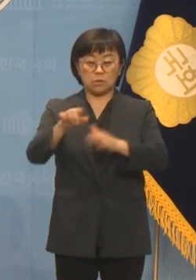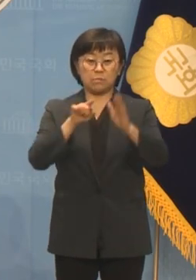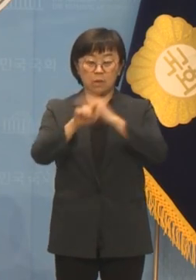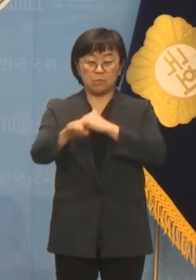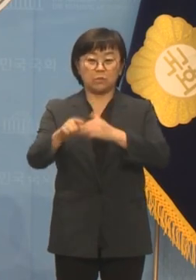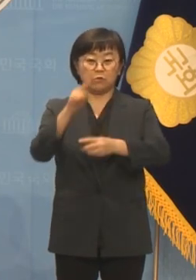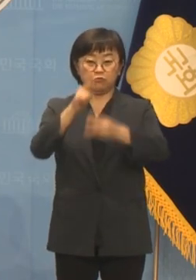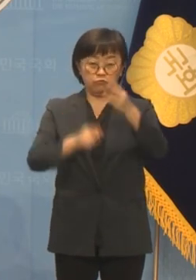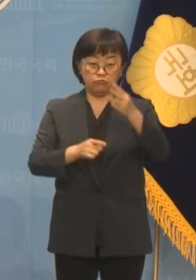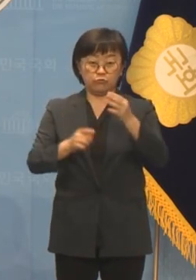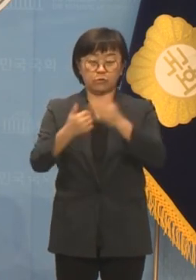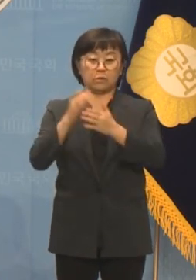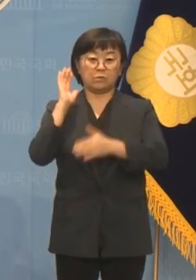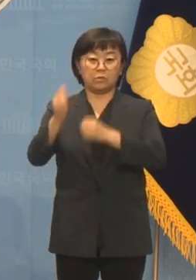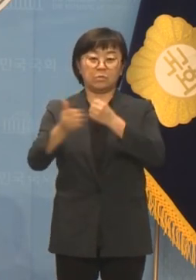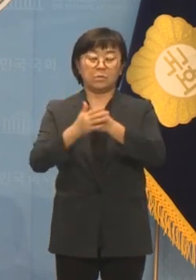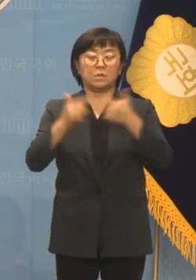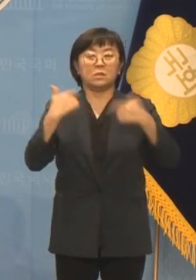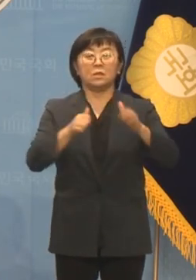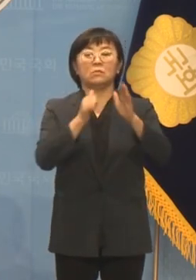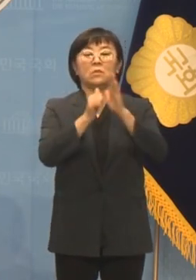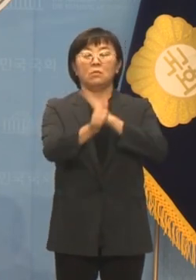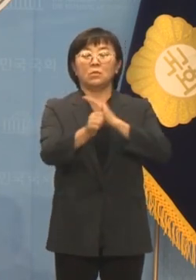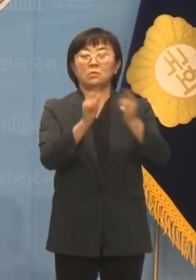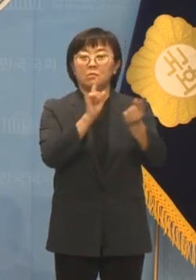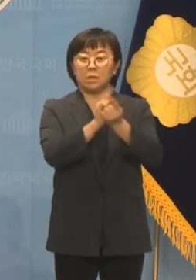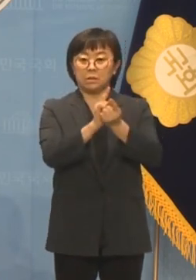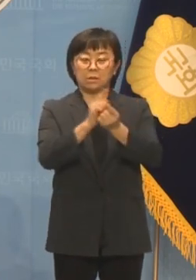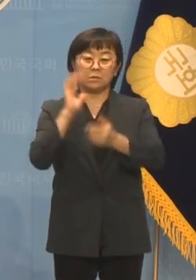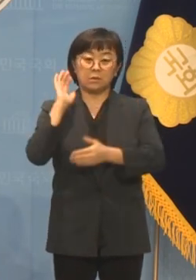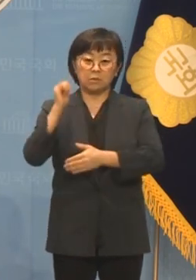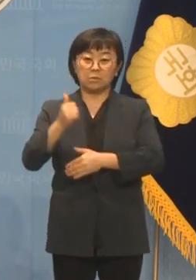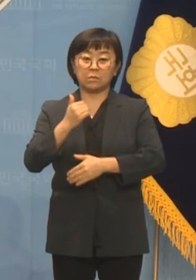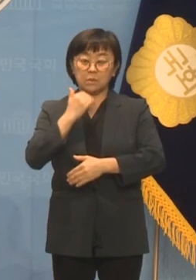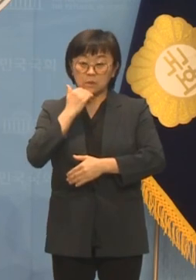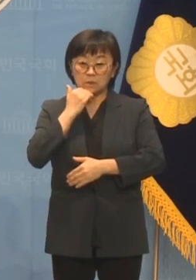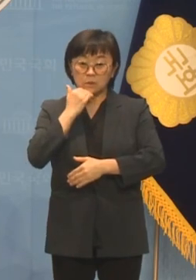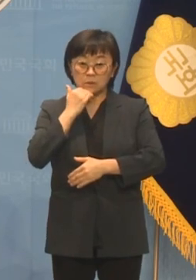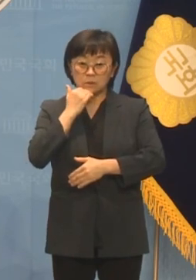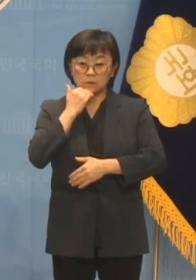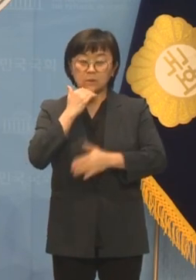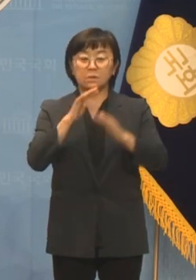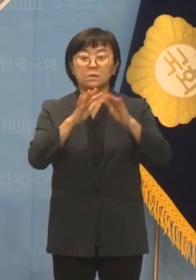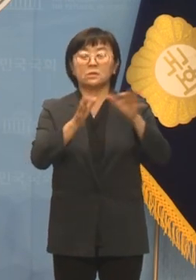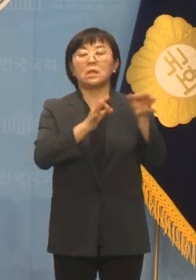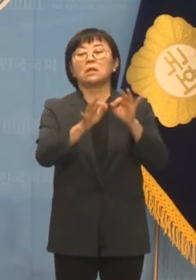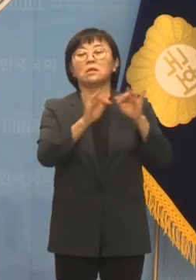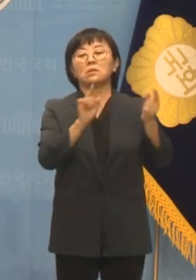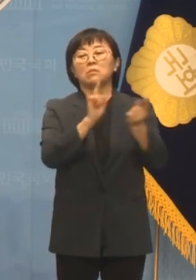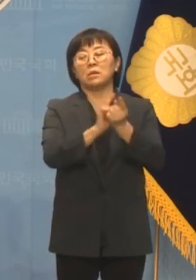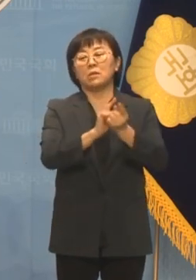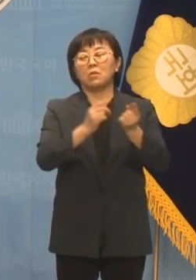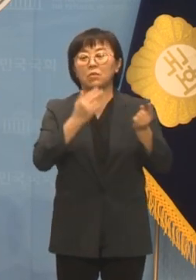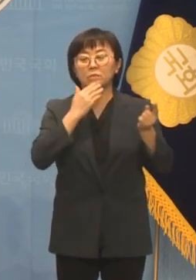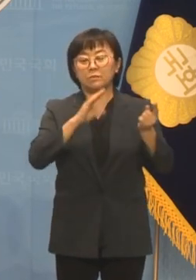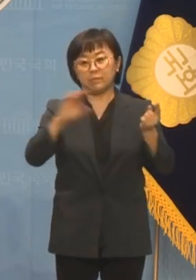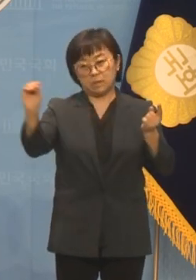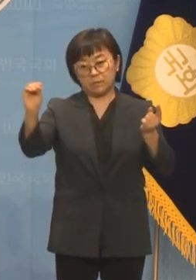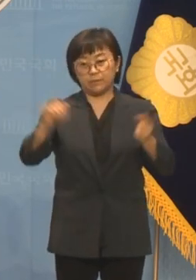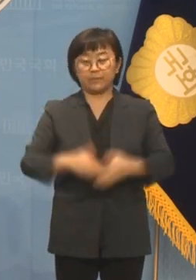대통령이 상인 대표자들만 만나고 대통령을 기다린 상인들은 만나지도 않고 떠났다고 합니다.